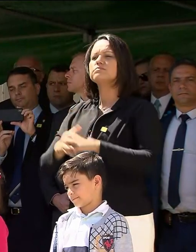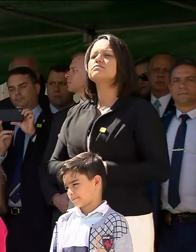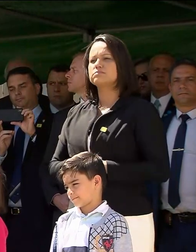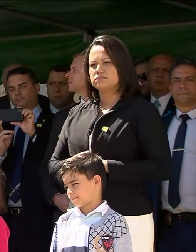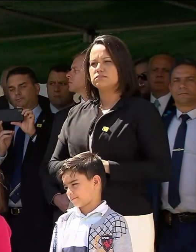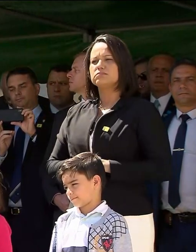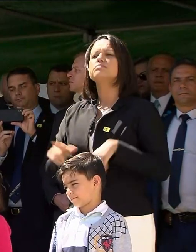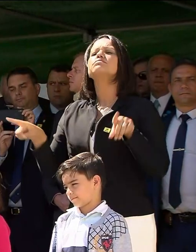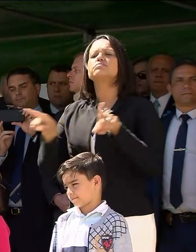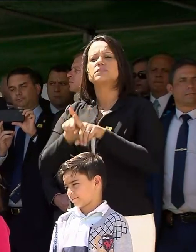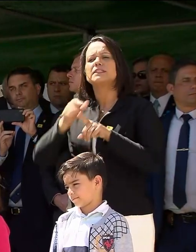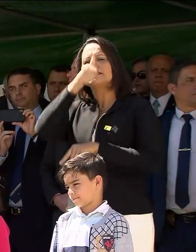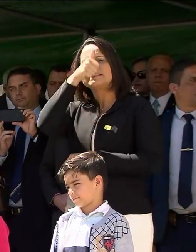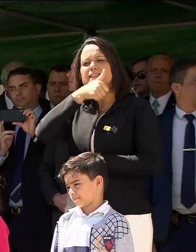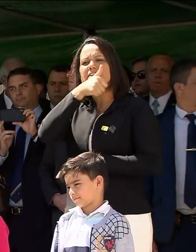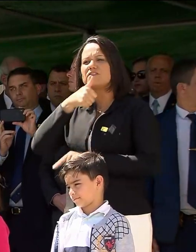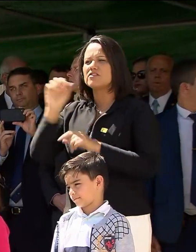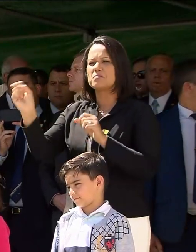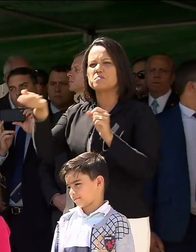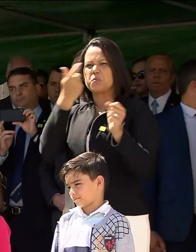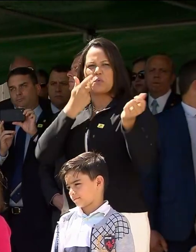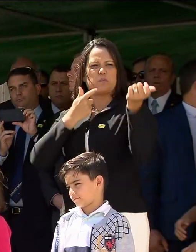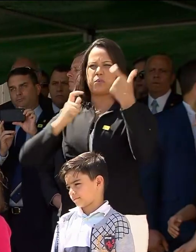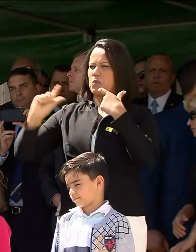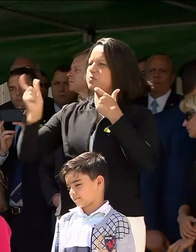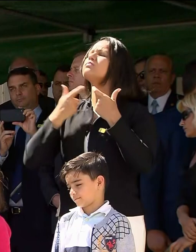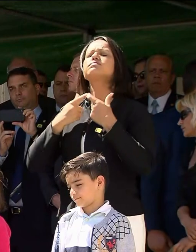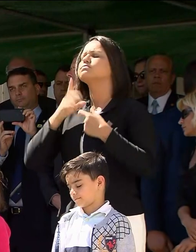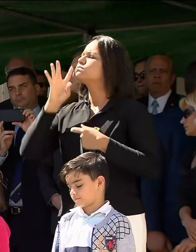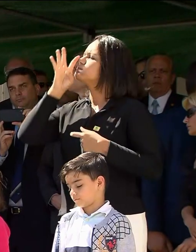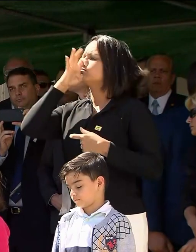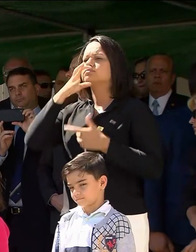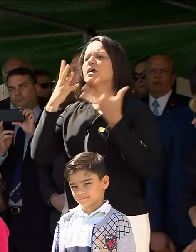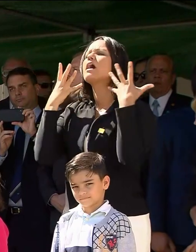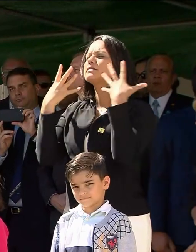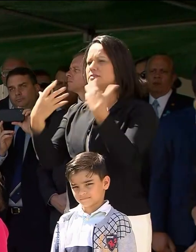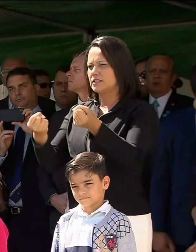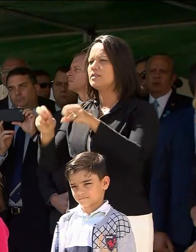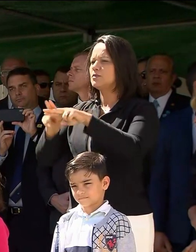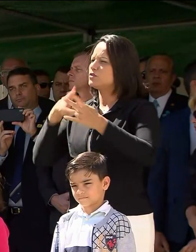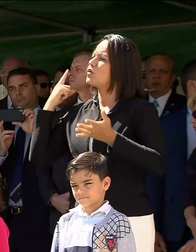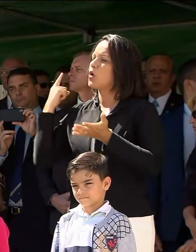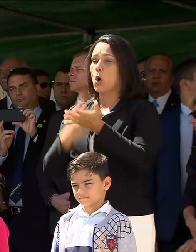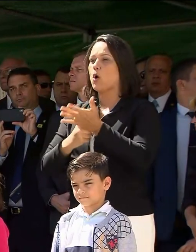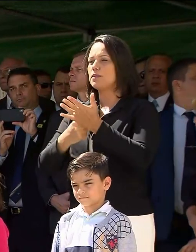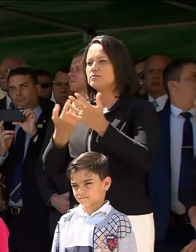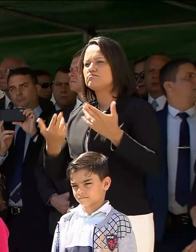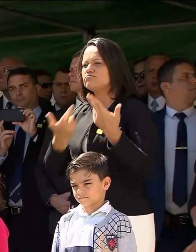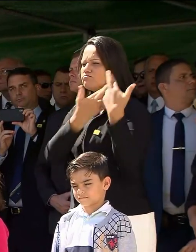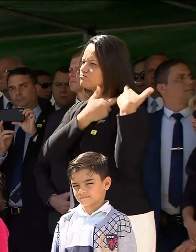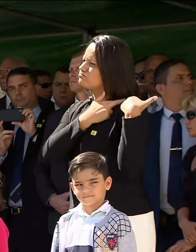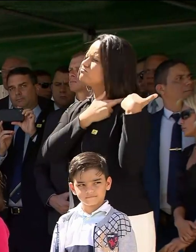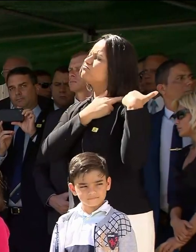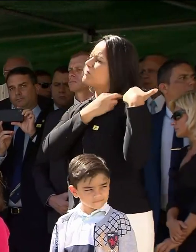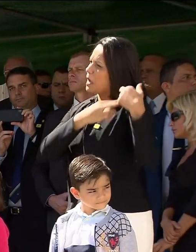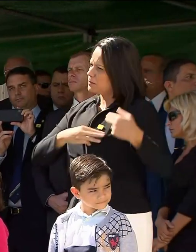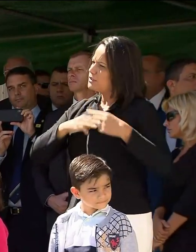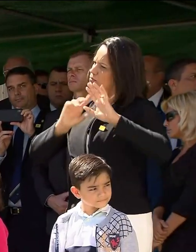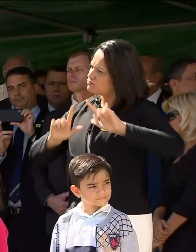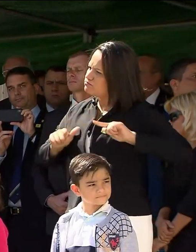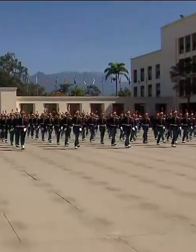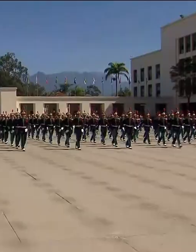sacrifício da própria reputação, cumprir a missão em defesa da